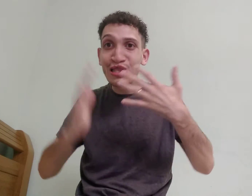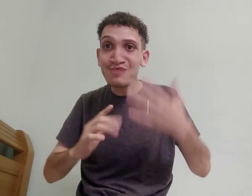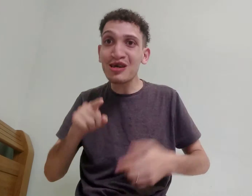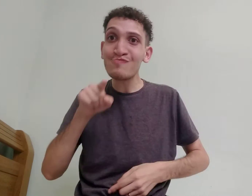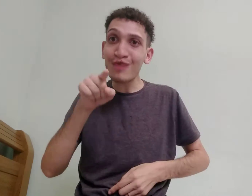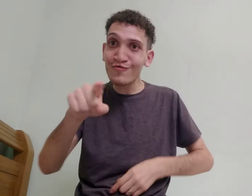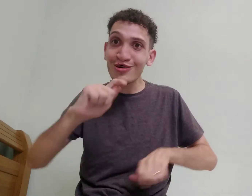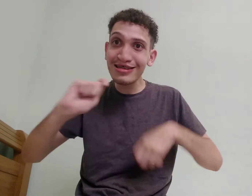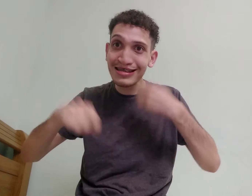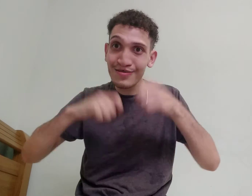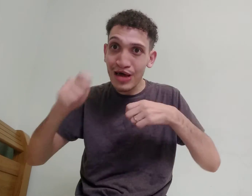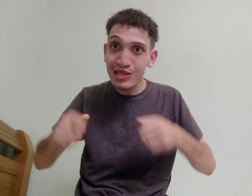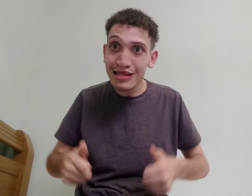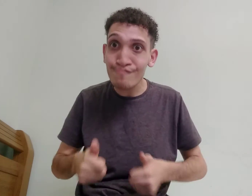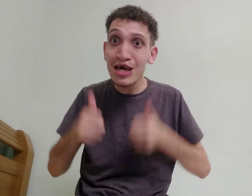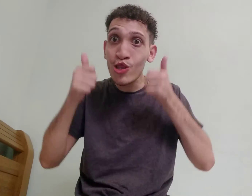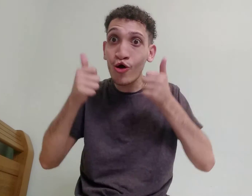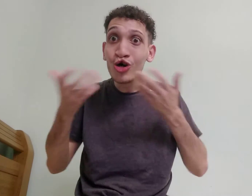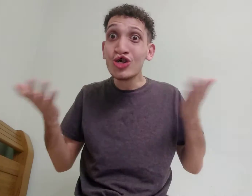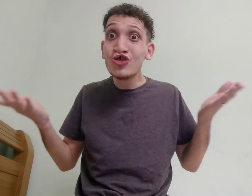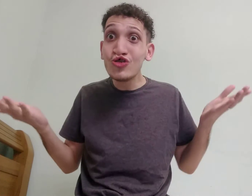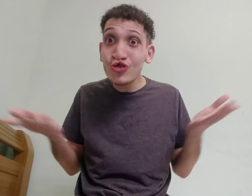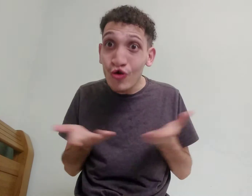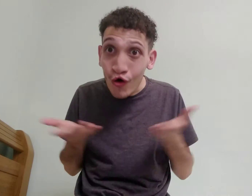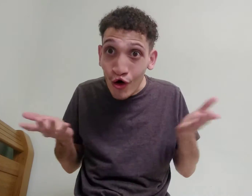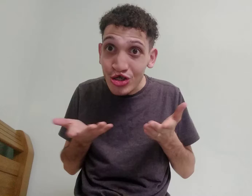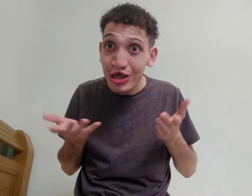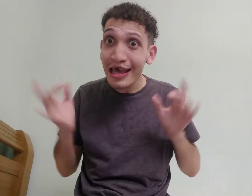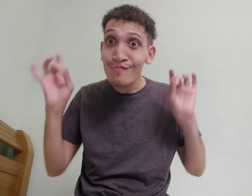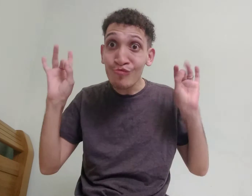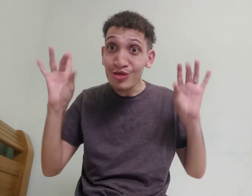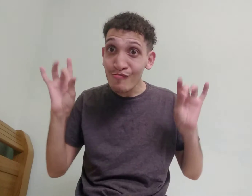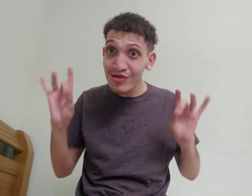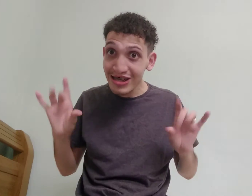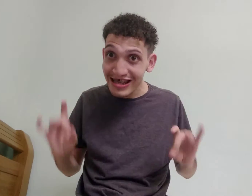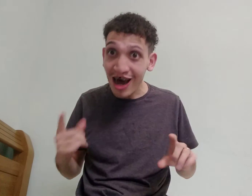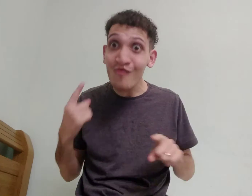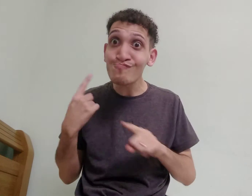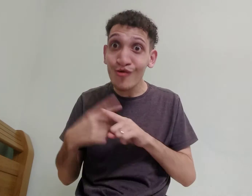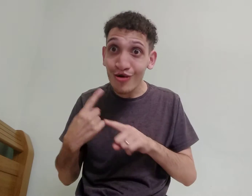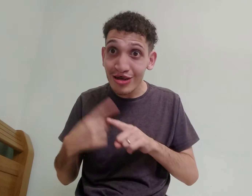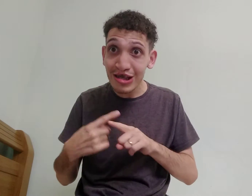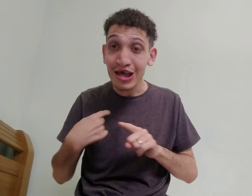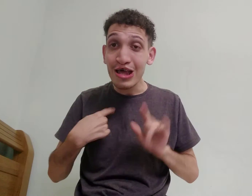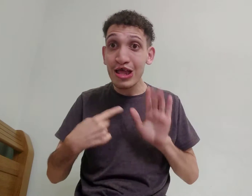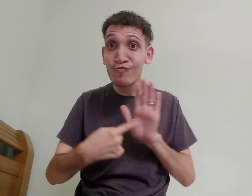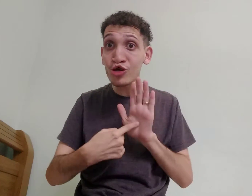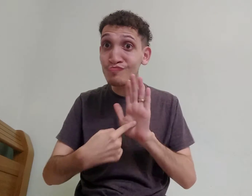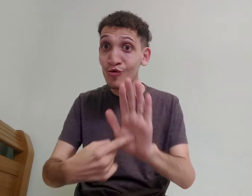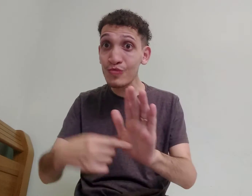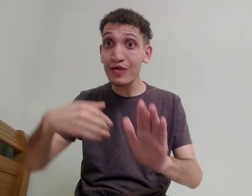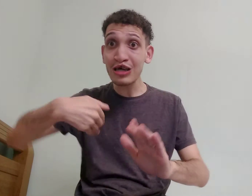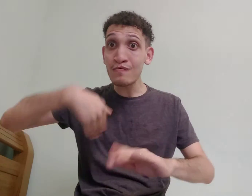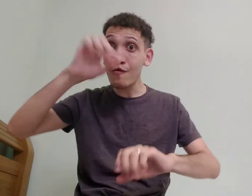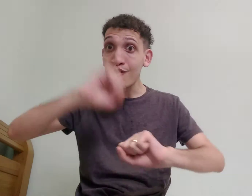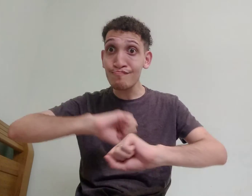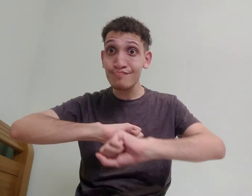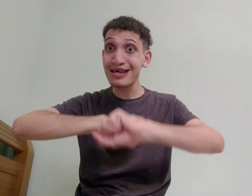Libras para você sinalizar melhor. E hoje é muito especial porque eu vou te mostrar e por mais